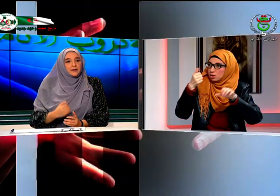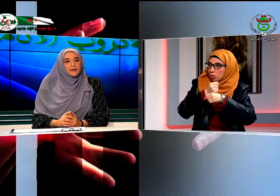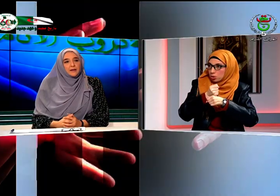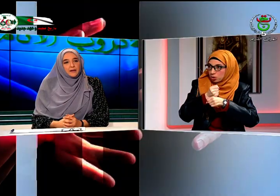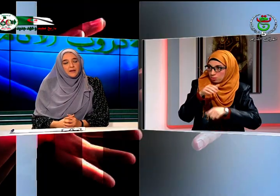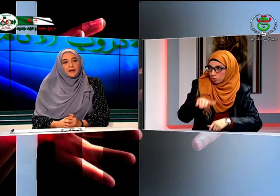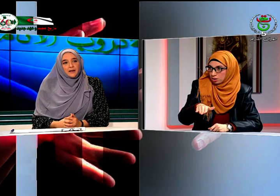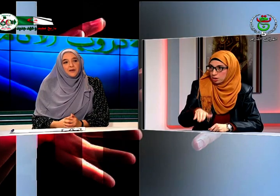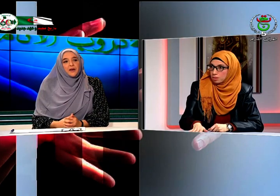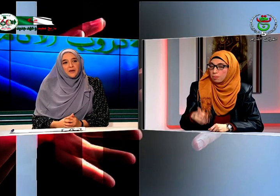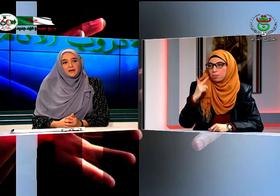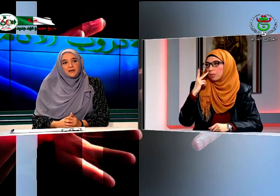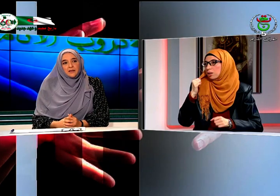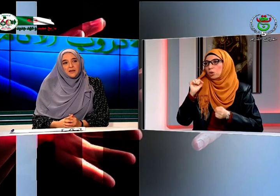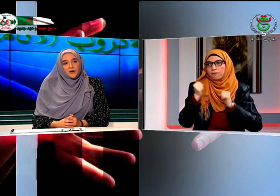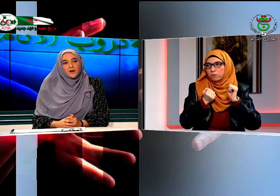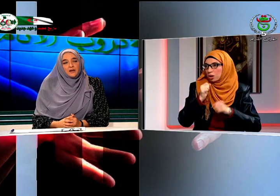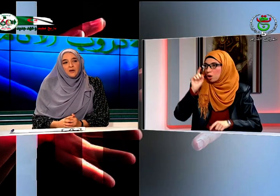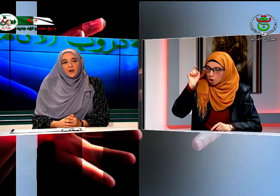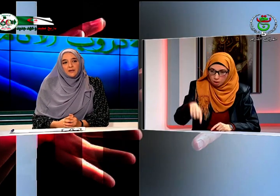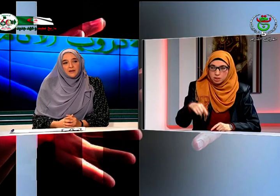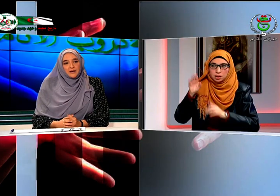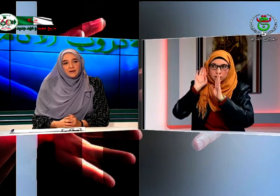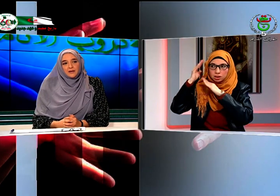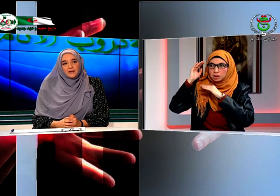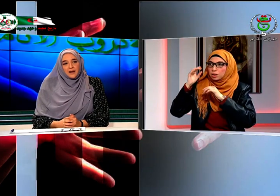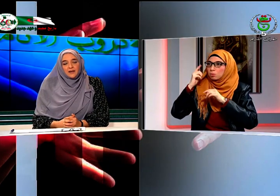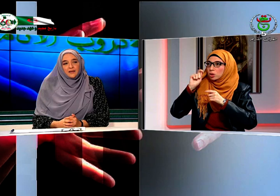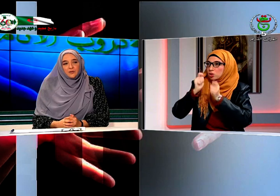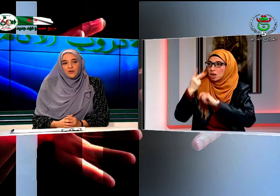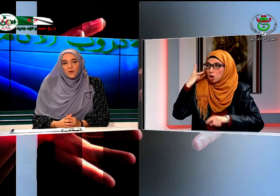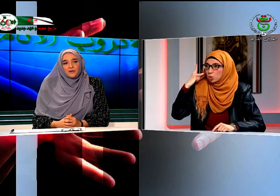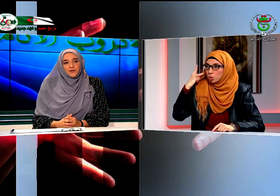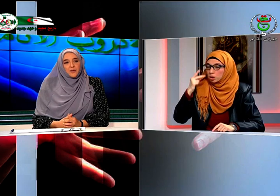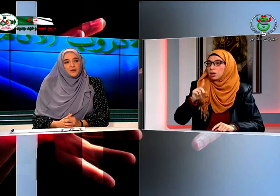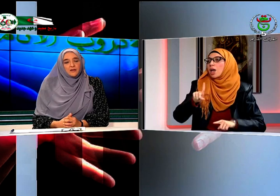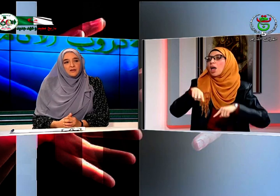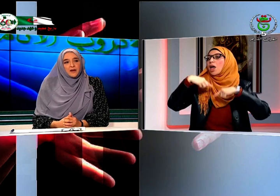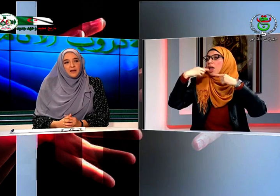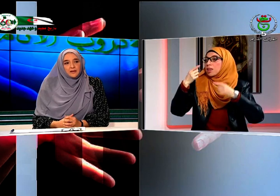كان في عمرك ست سنوات والدي كان حقيقة متوتر فيما يخص حالتي